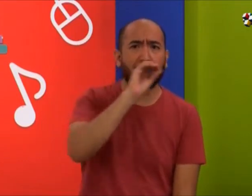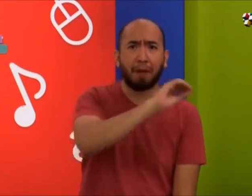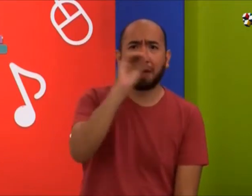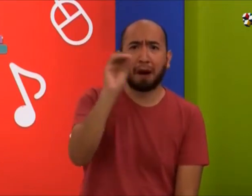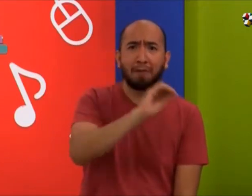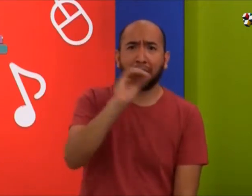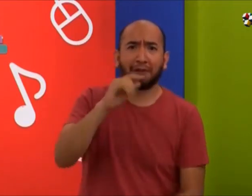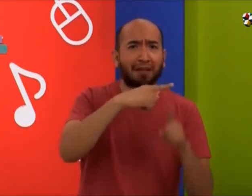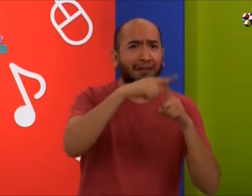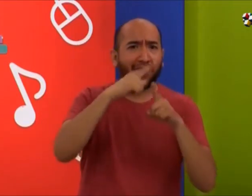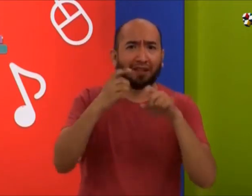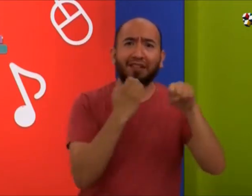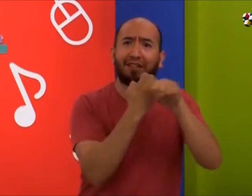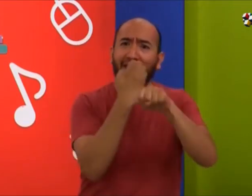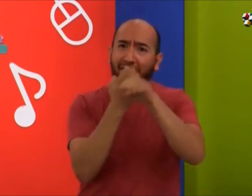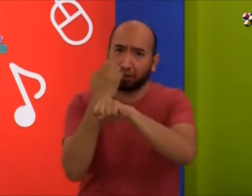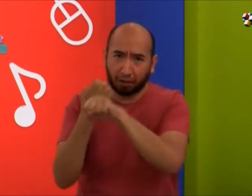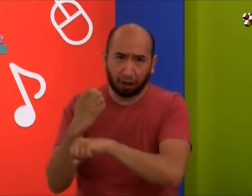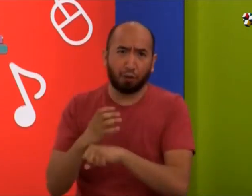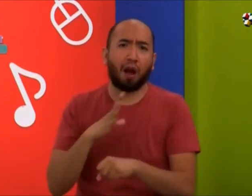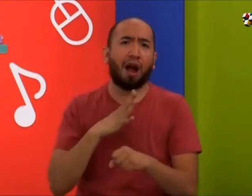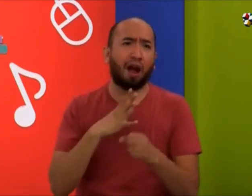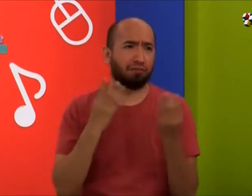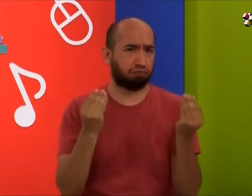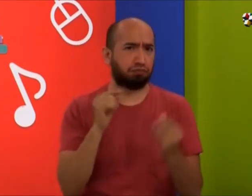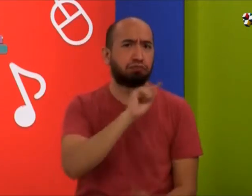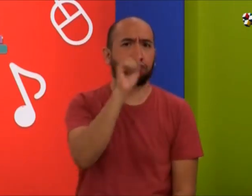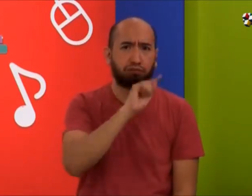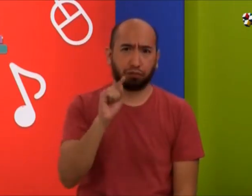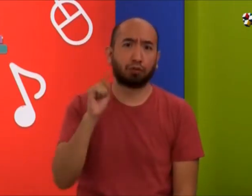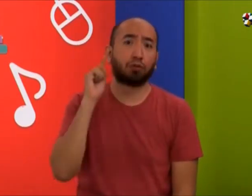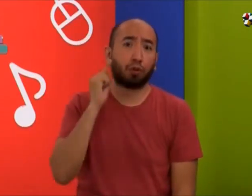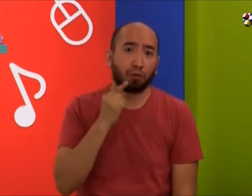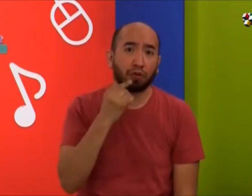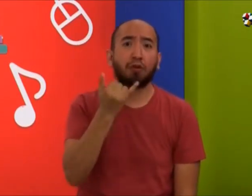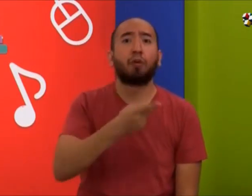Ya hemos ido de viaje, hemos ido de gira a diferentes estados de la república.